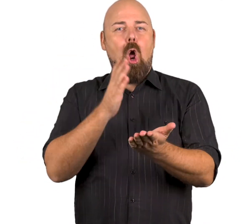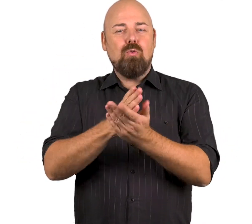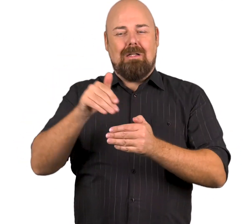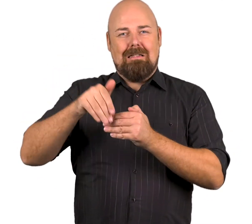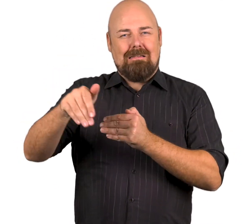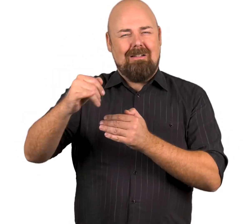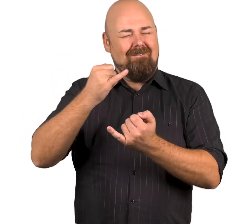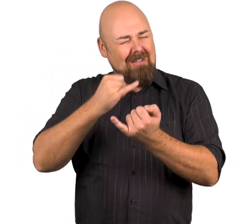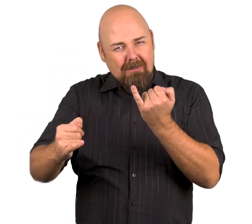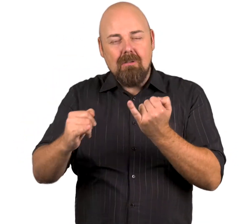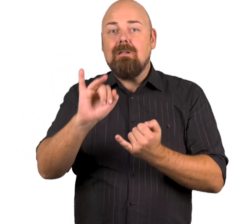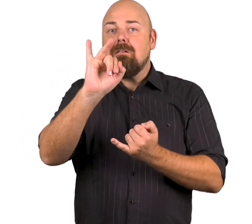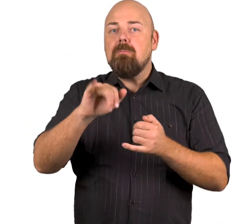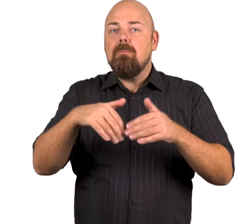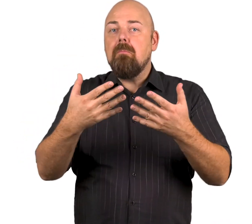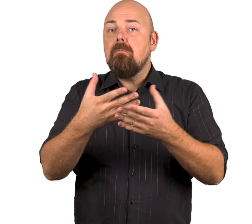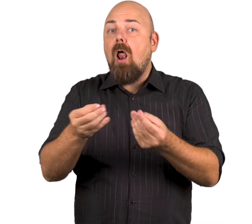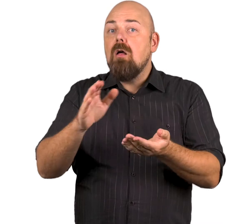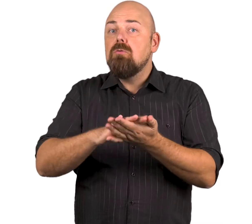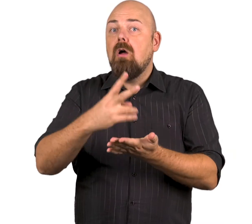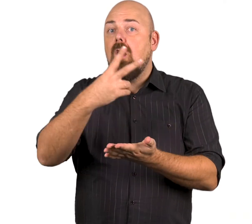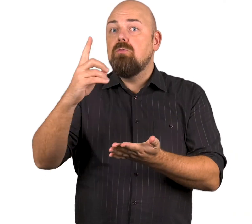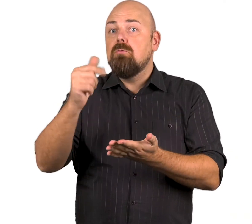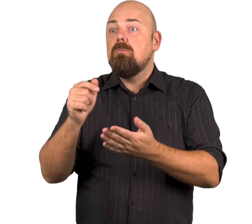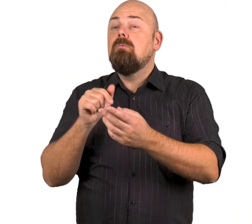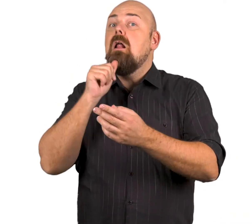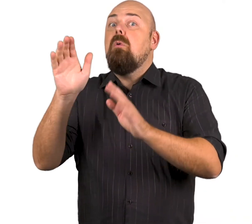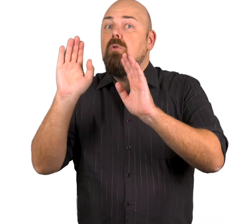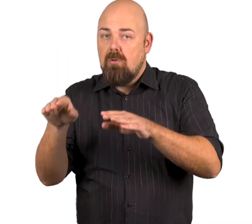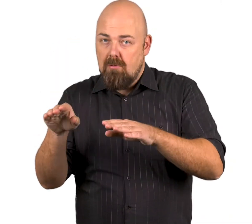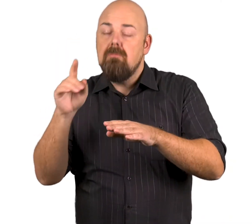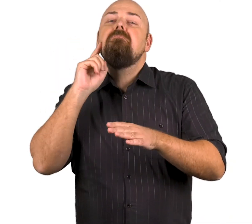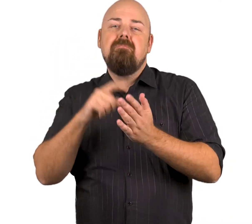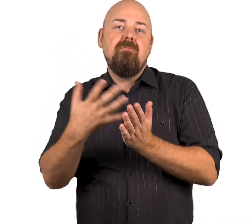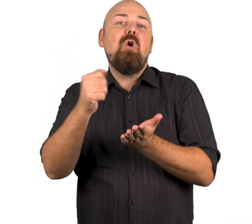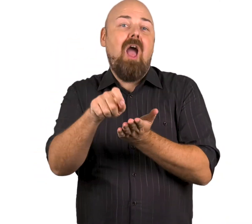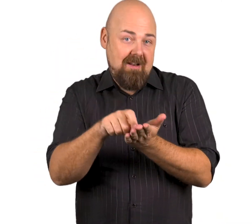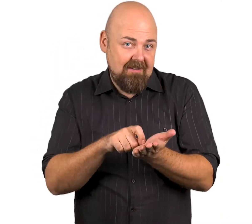äänioikeusrekisteriin Suomessa 7.3.2019 mennessä.